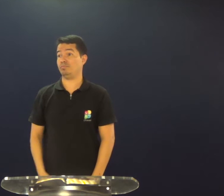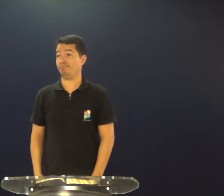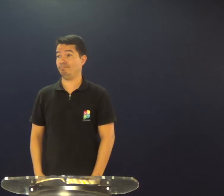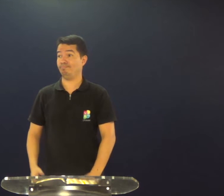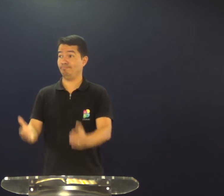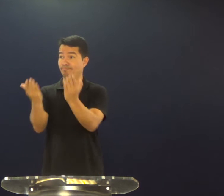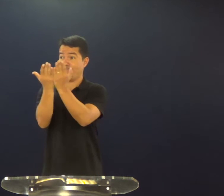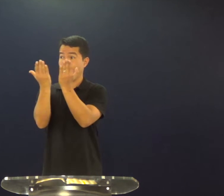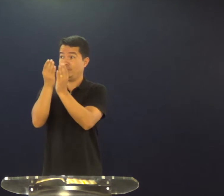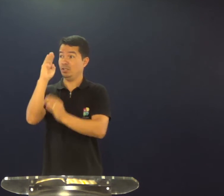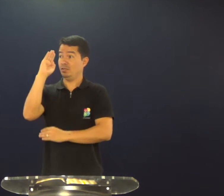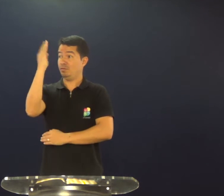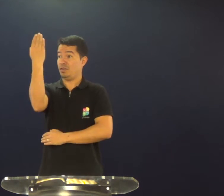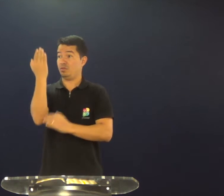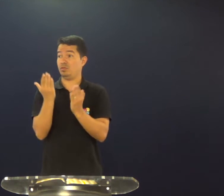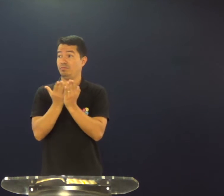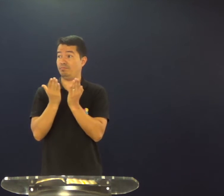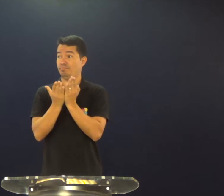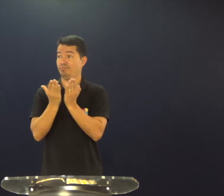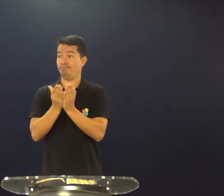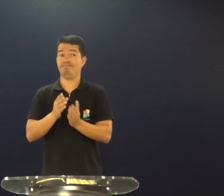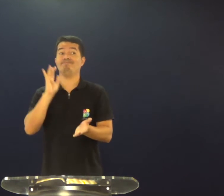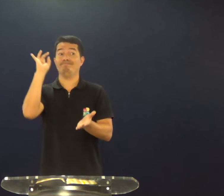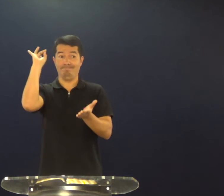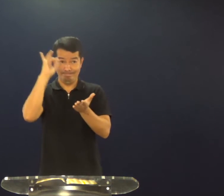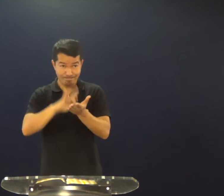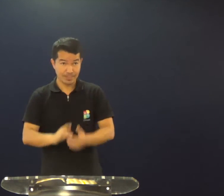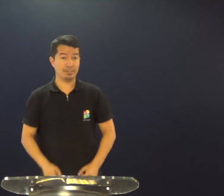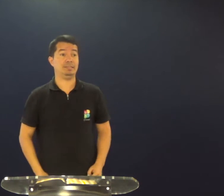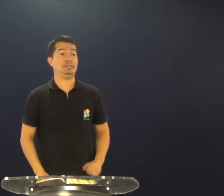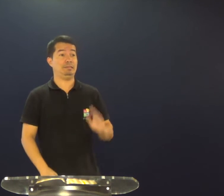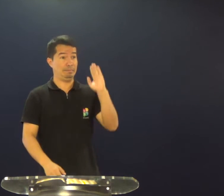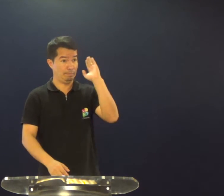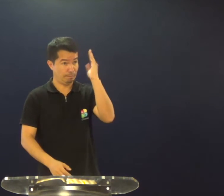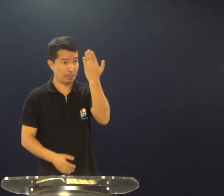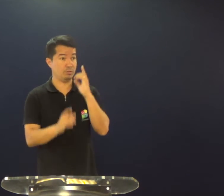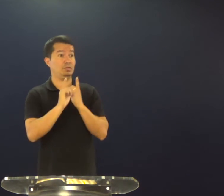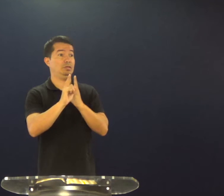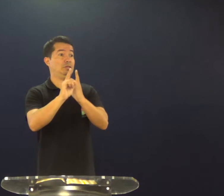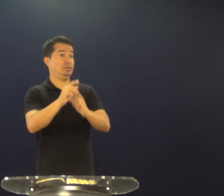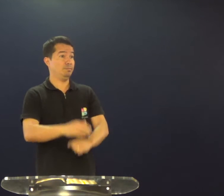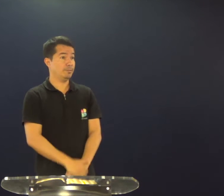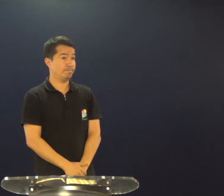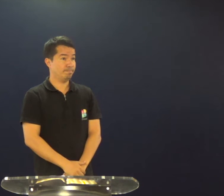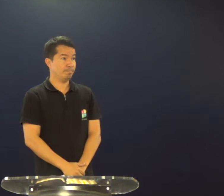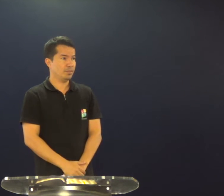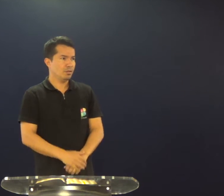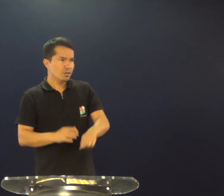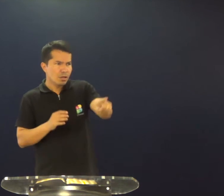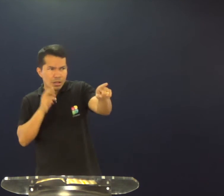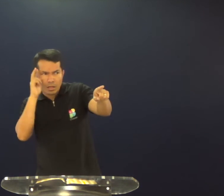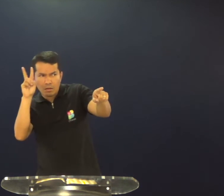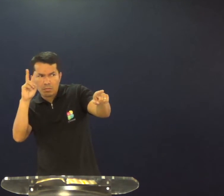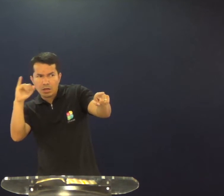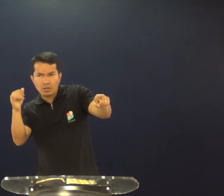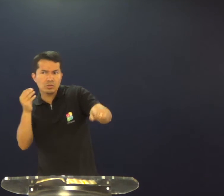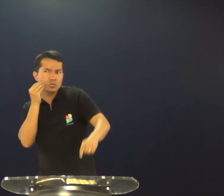você é um falso crente, um falso discípulo, e é verdade, você é um falso discípulo,